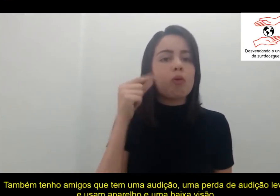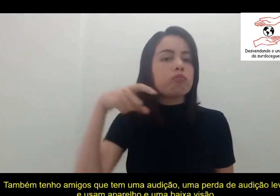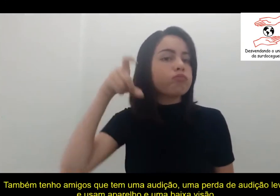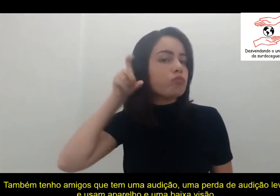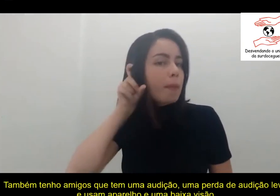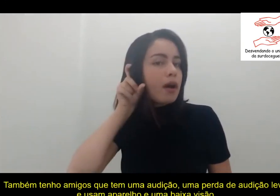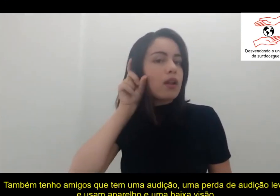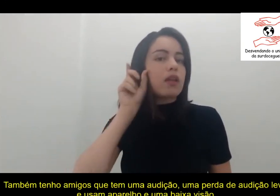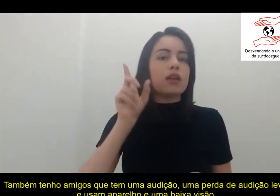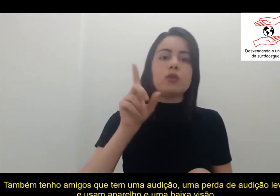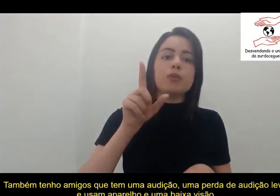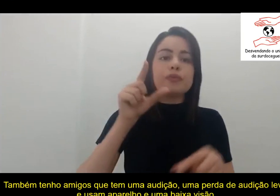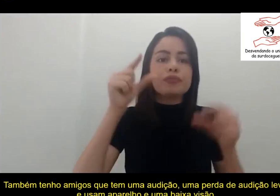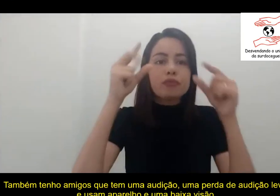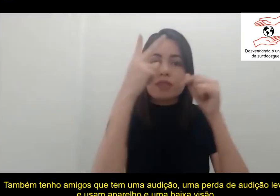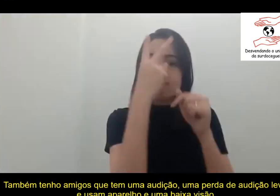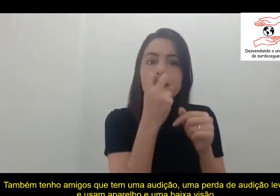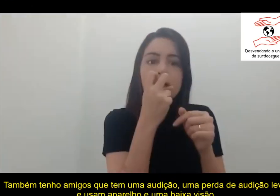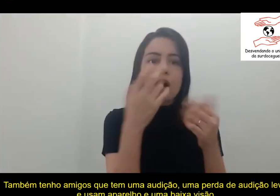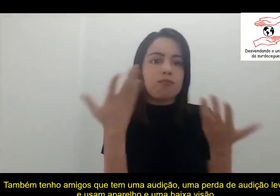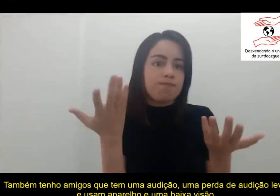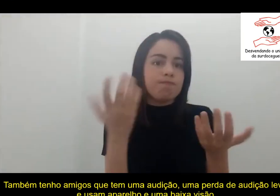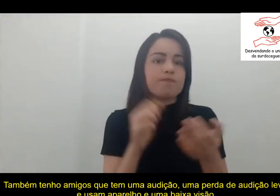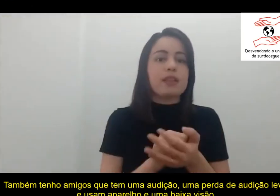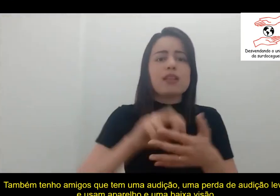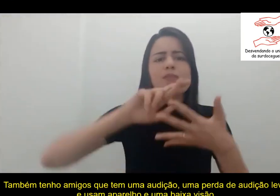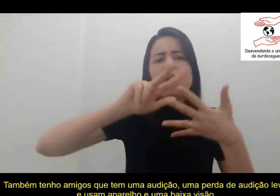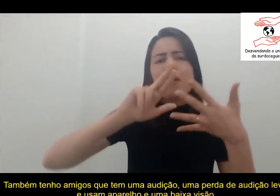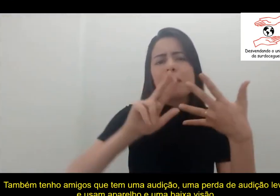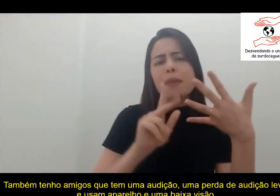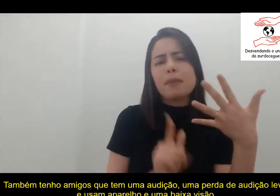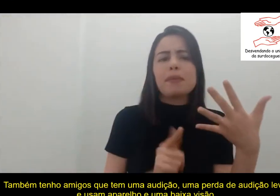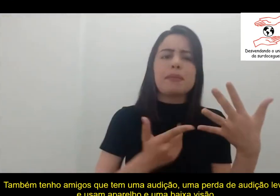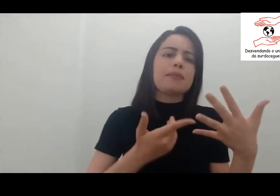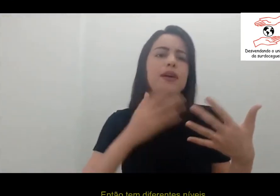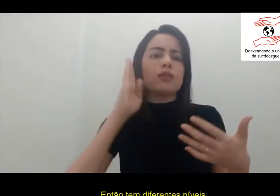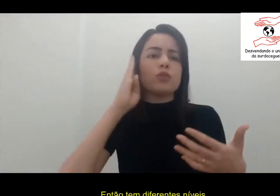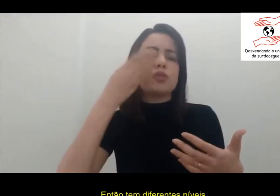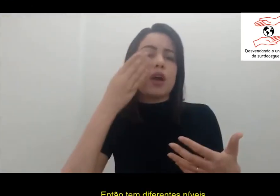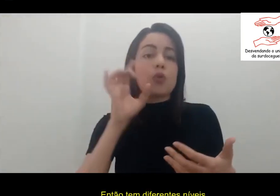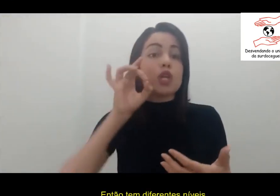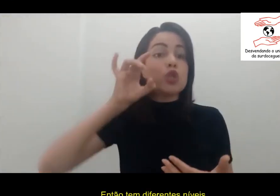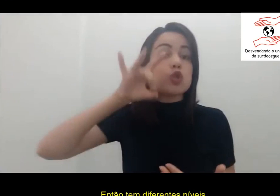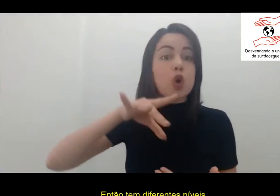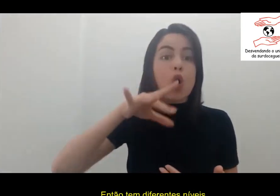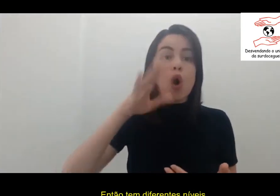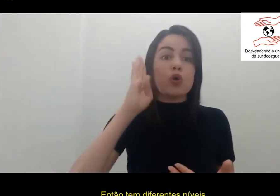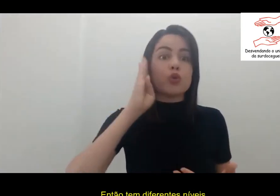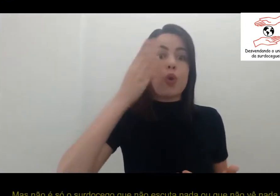uma perca de audição leve, usam aparelho. E uma baixa visão. Então, tem diferentes níveis, né? Mas